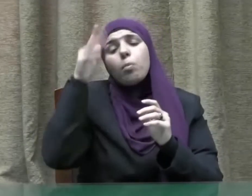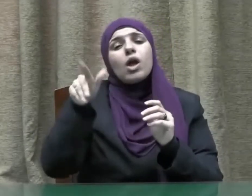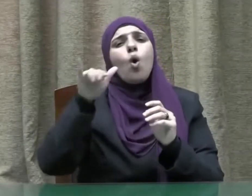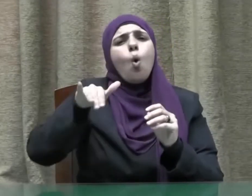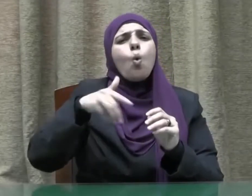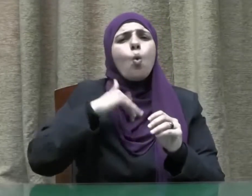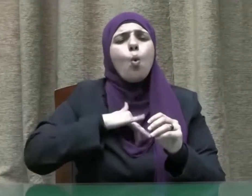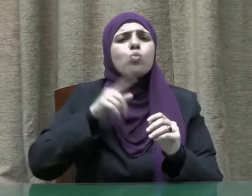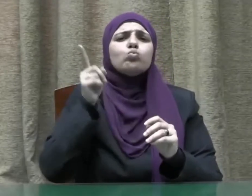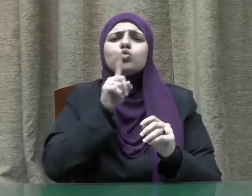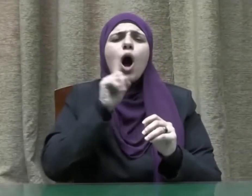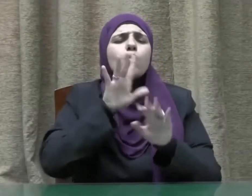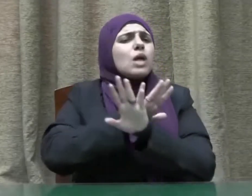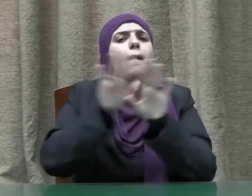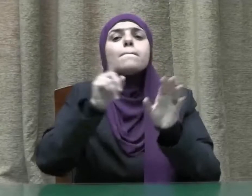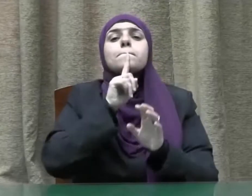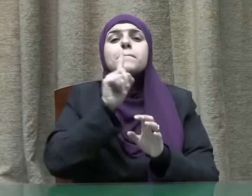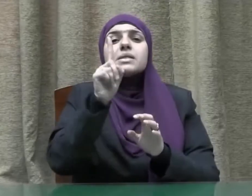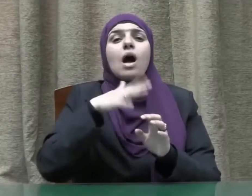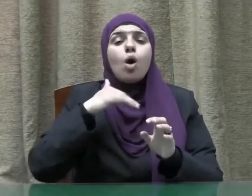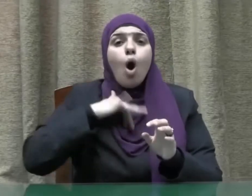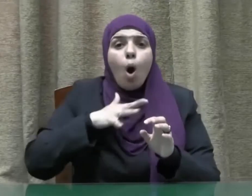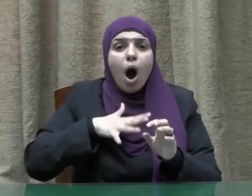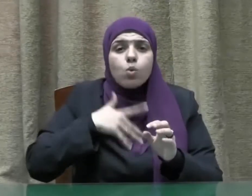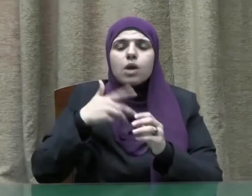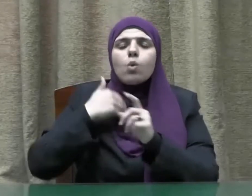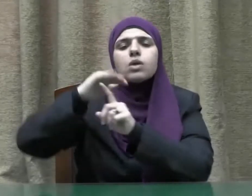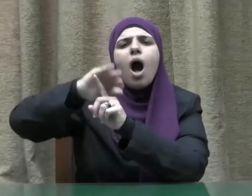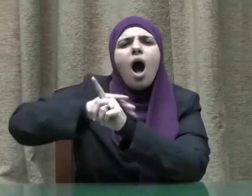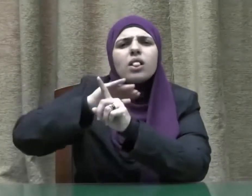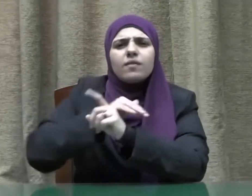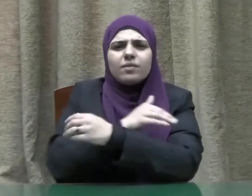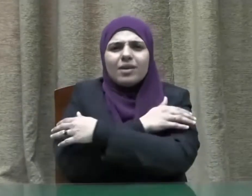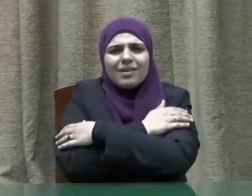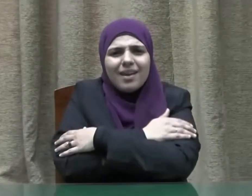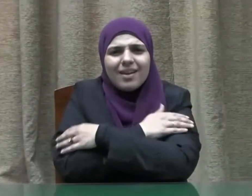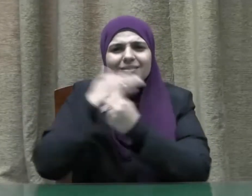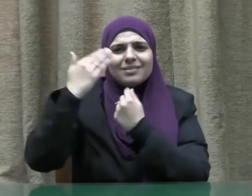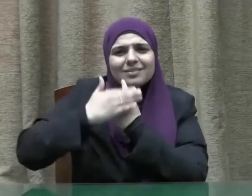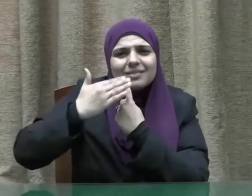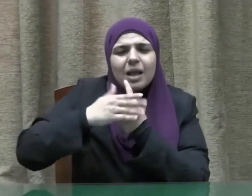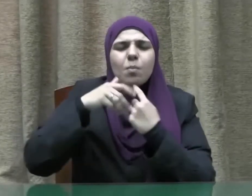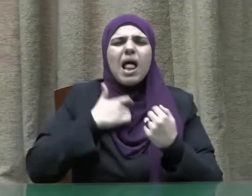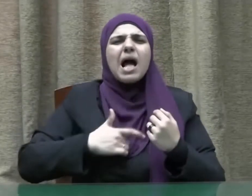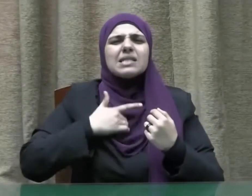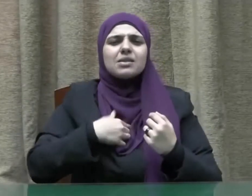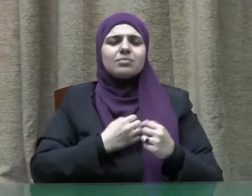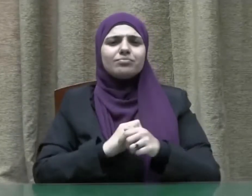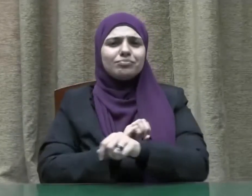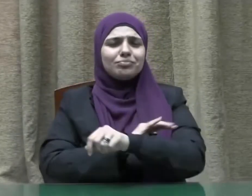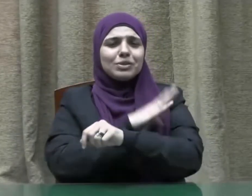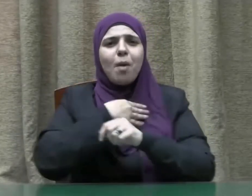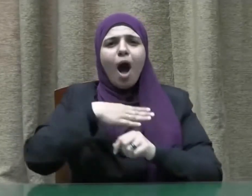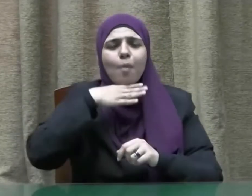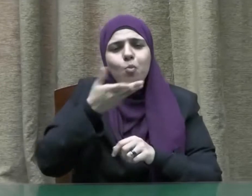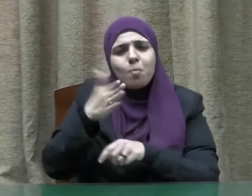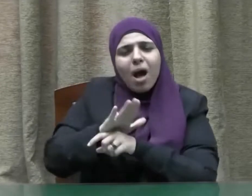ولا ذاك وإنما تكون حاجته إلى العطف والحنو والإحساس بمشاعر الأبوة